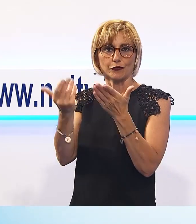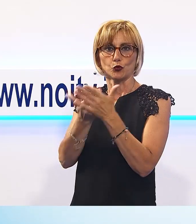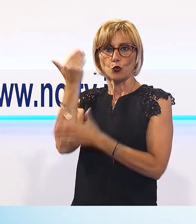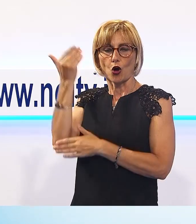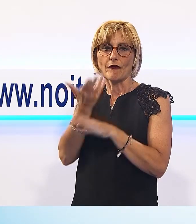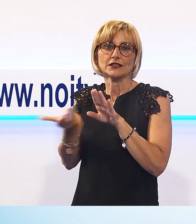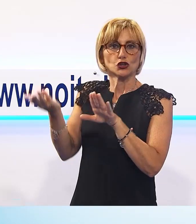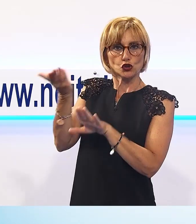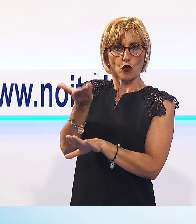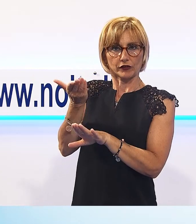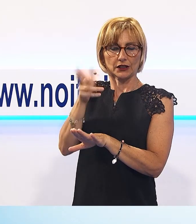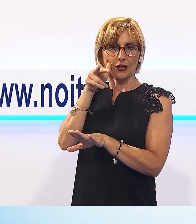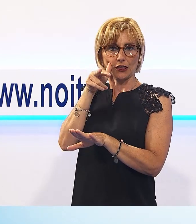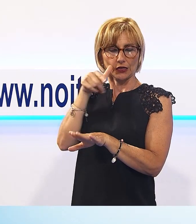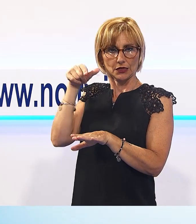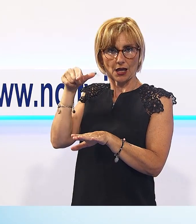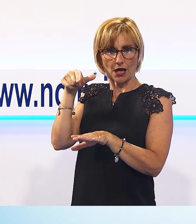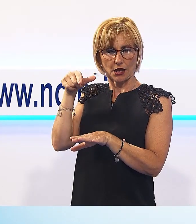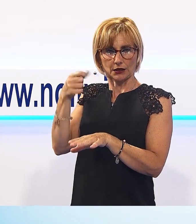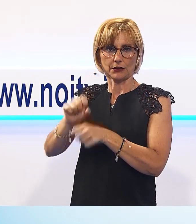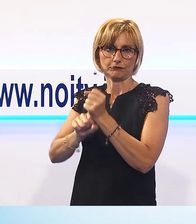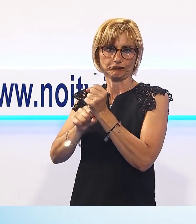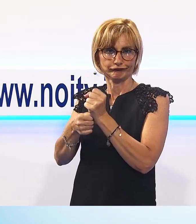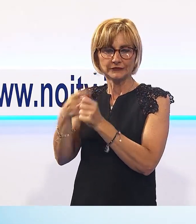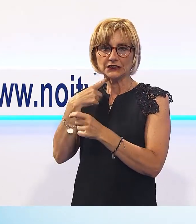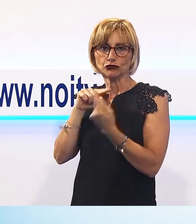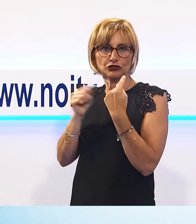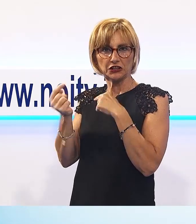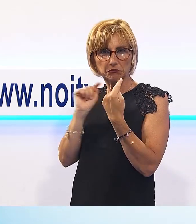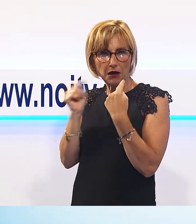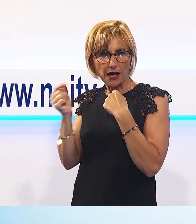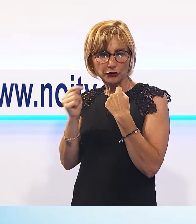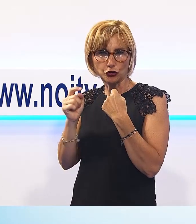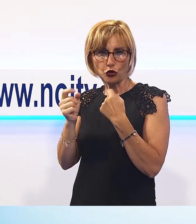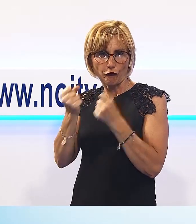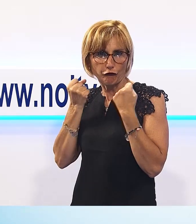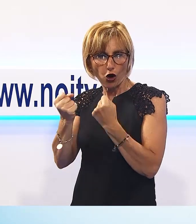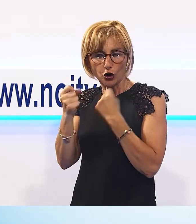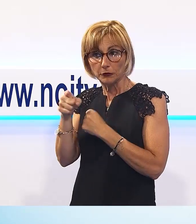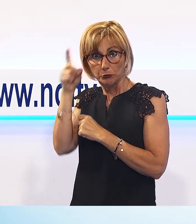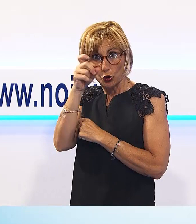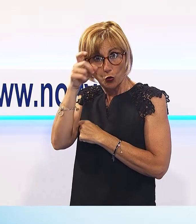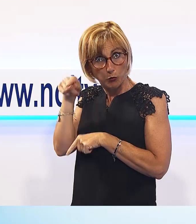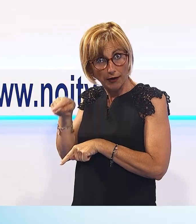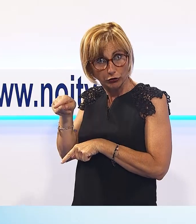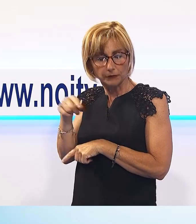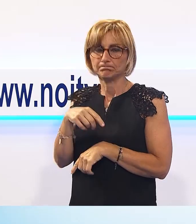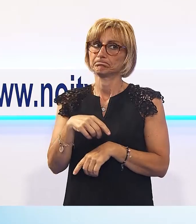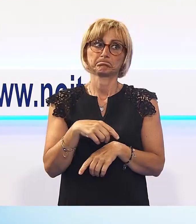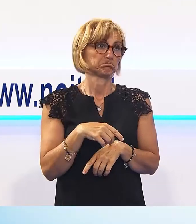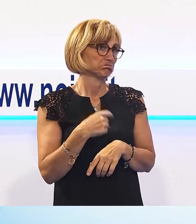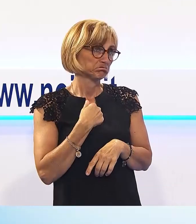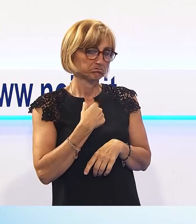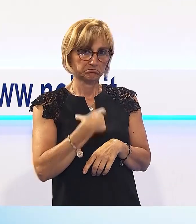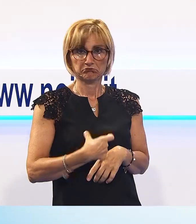soprintendente, c'è un dibattito abbastanza rovente in questi giorni. Lei è preoccupato di questo? No, sono preoccupato zero,